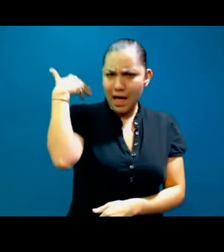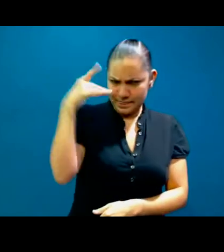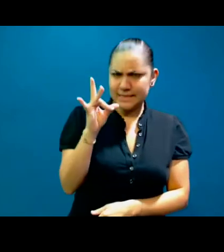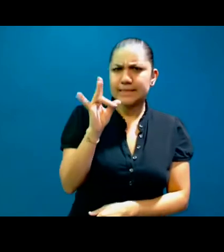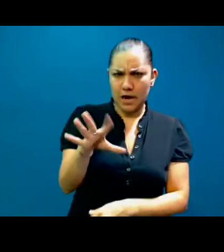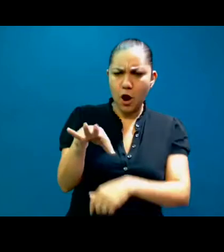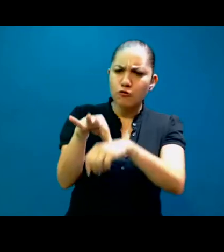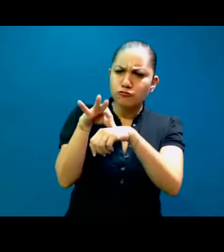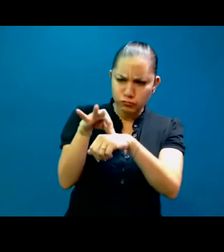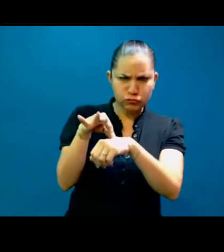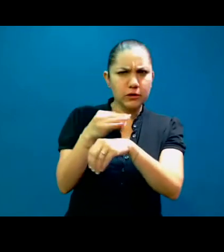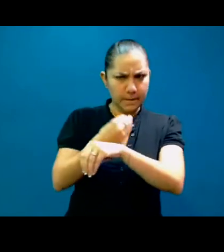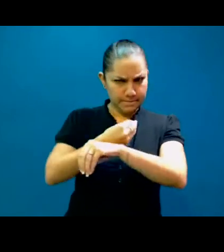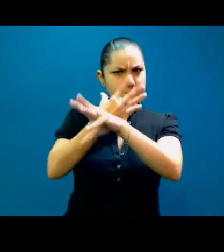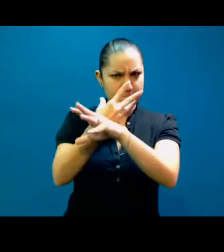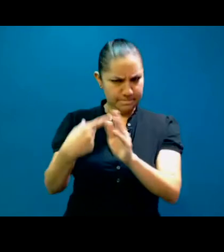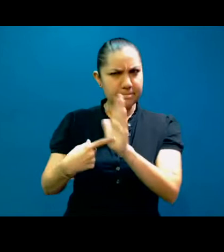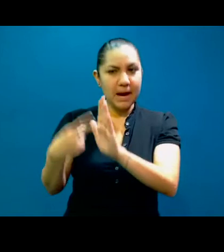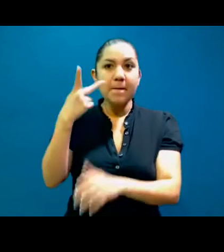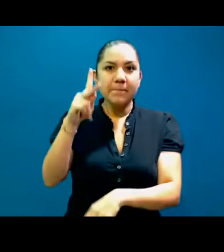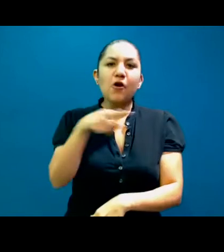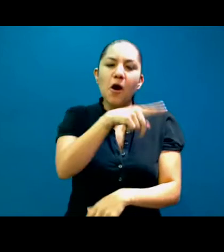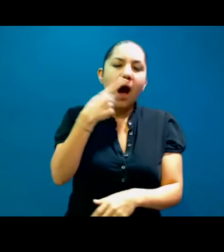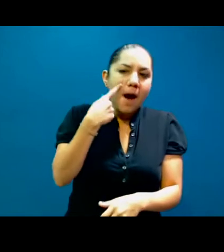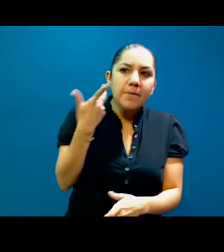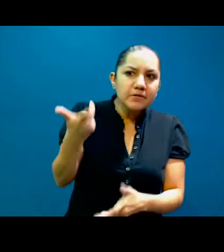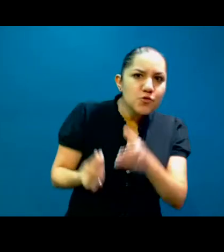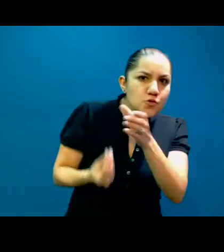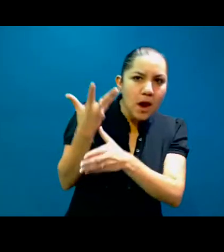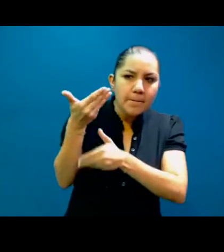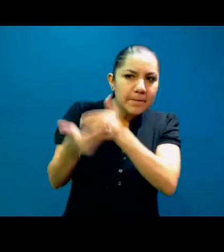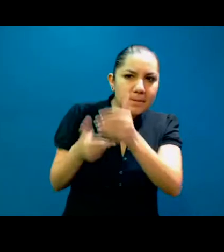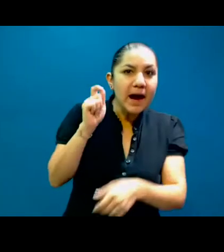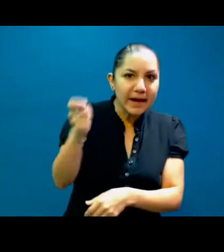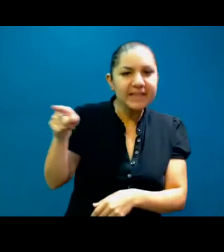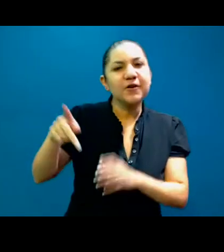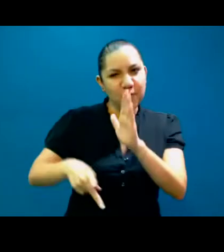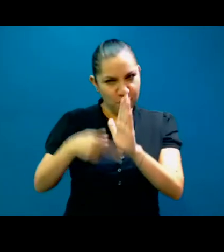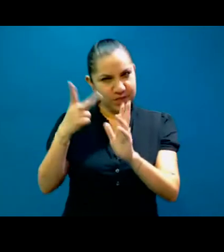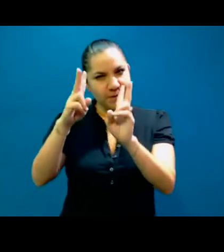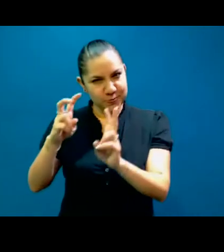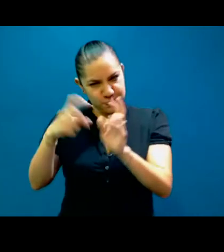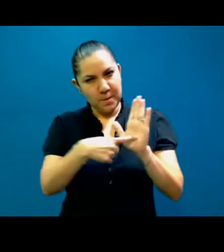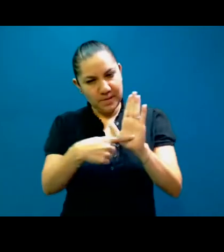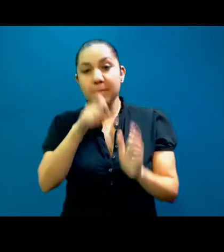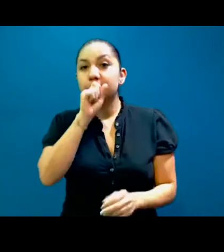nosotros, pues le dimos una repasadita a ver qué hay nuevo ahí. Lo mismo que el Colegio Mexicano de